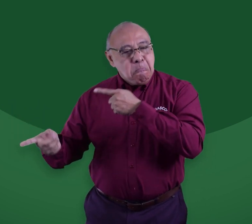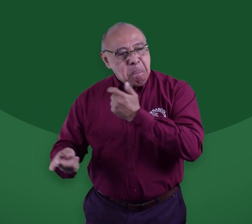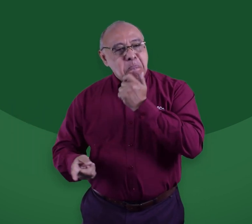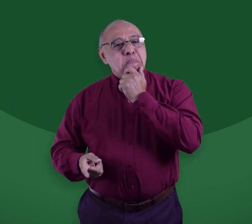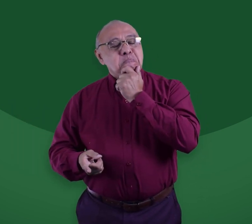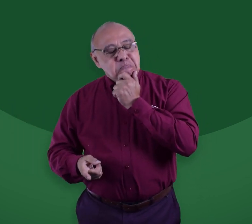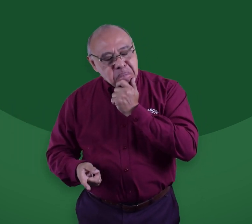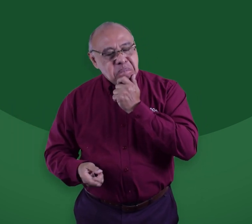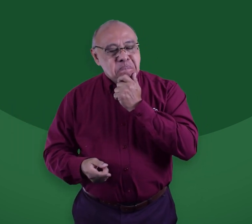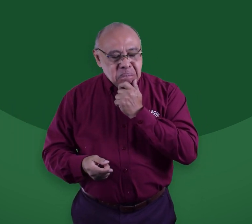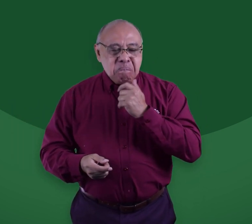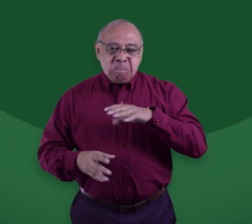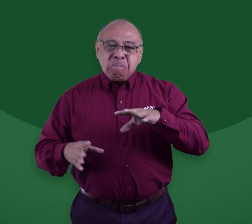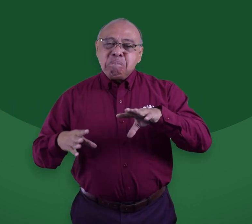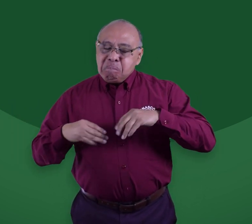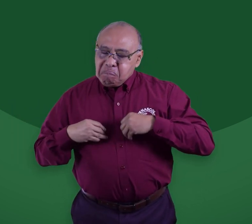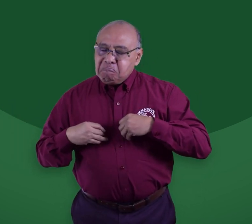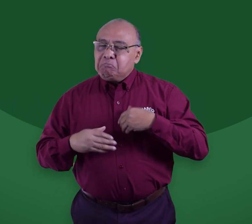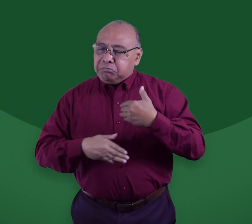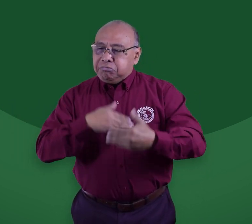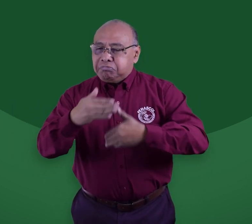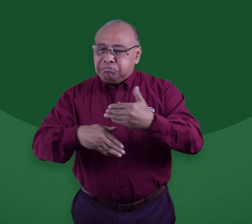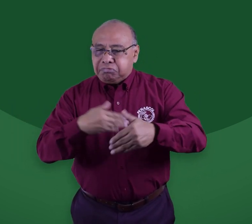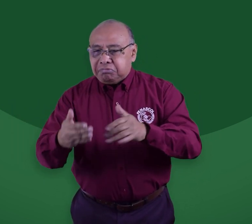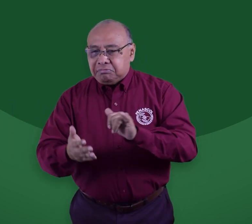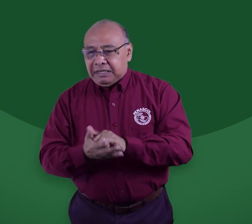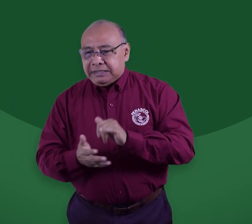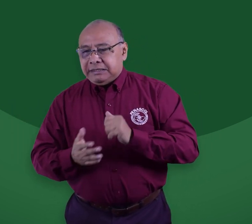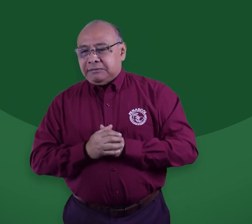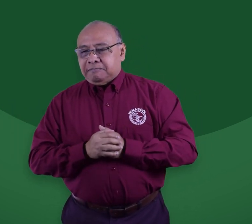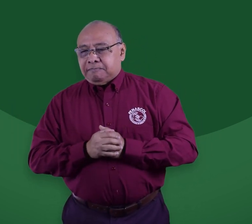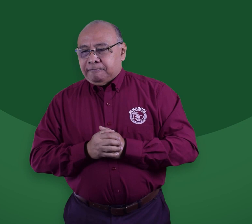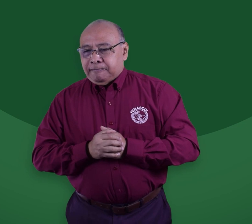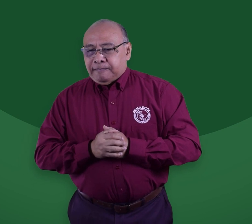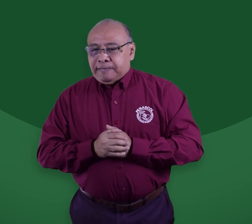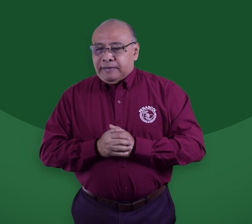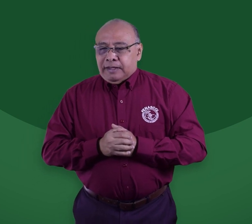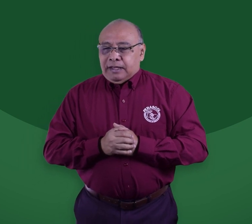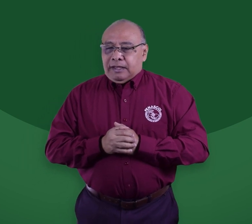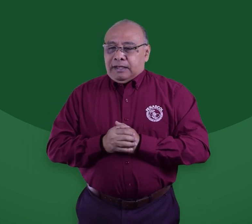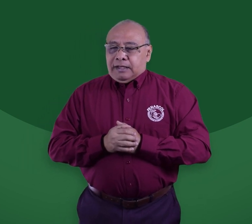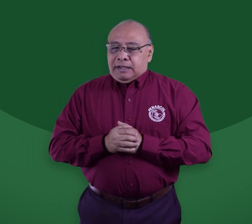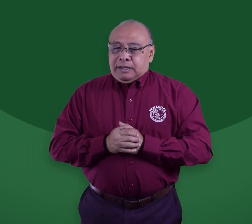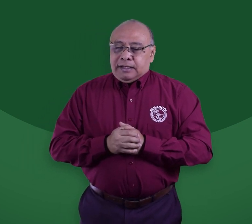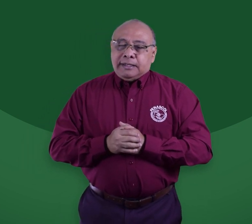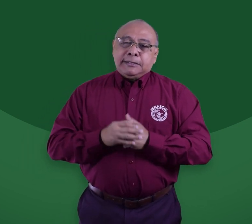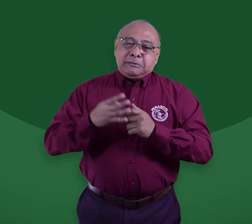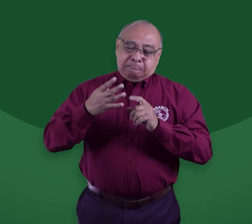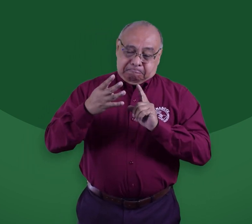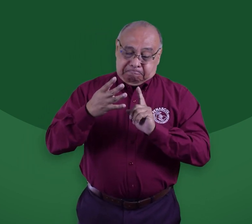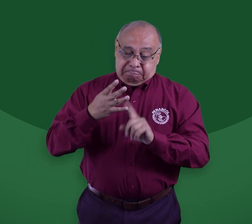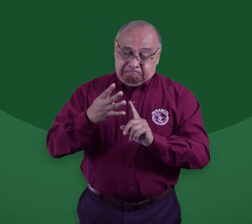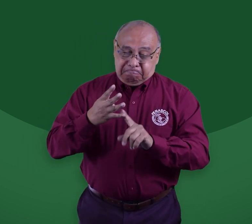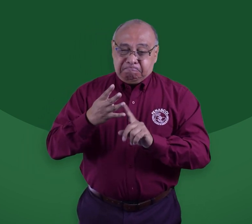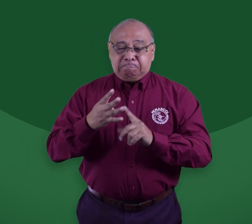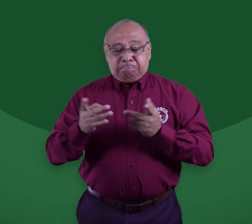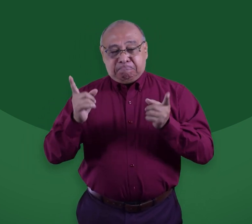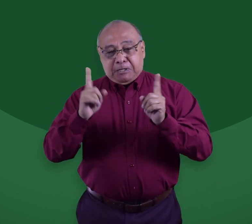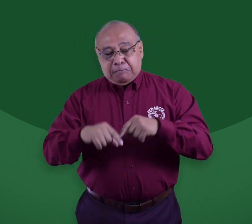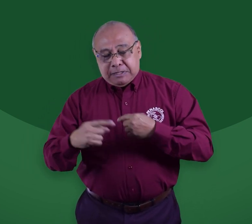hablamos con el representante, y él fue muy receptivo aceptando lo que se les pone. Así es que se tocó